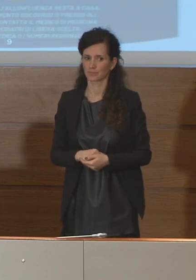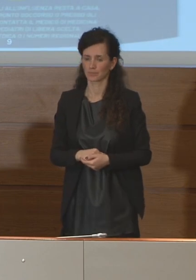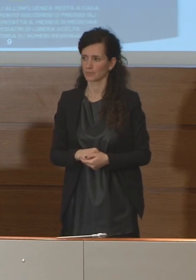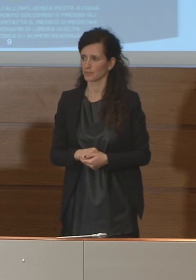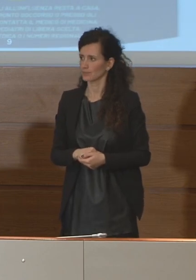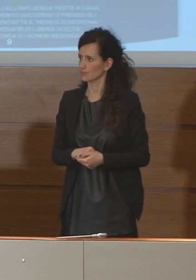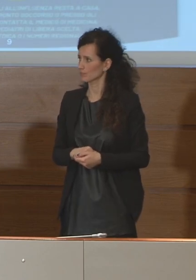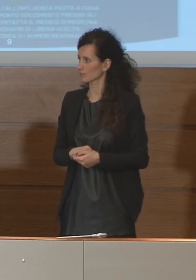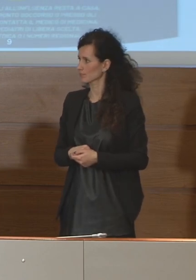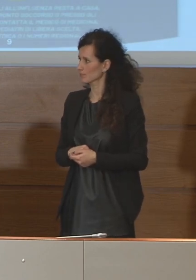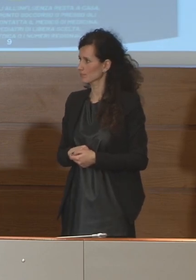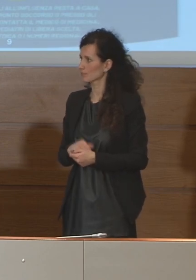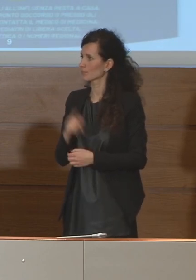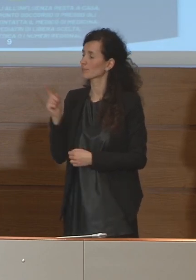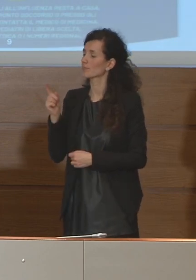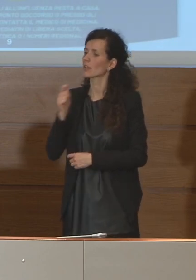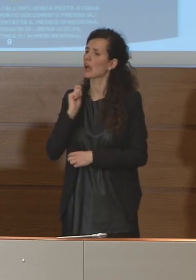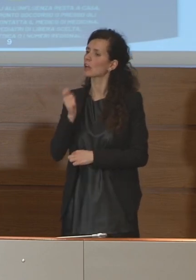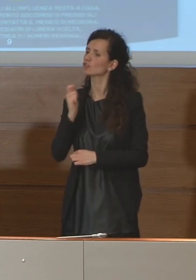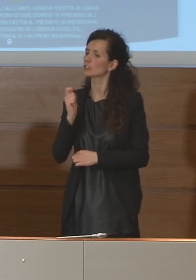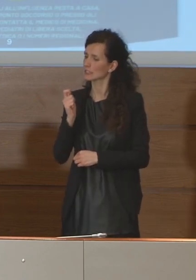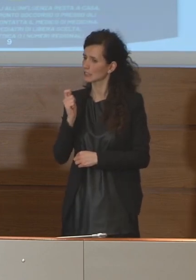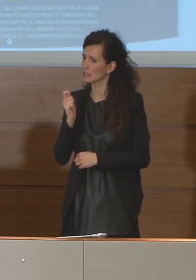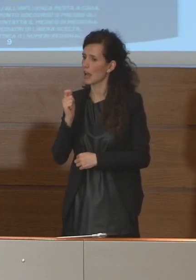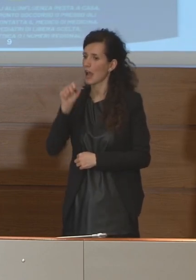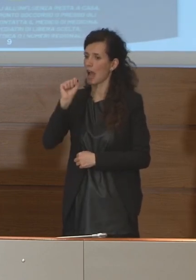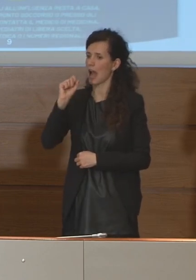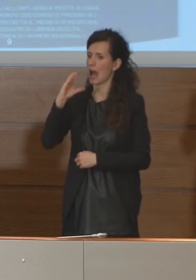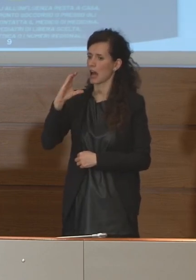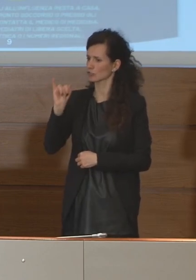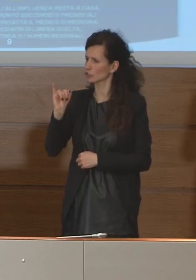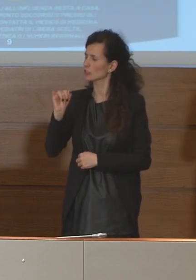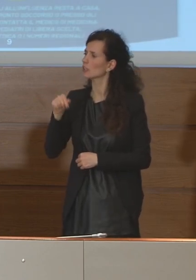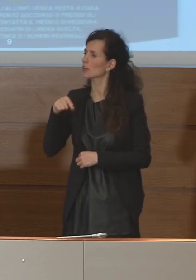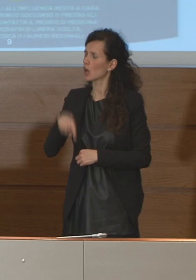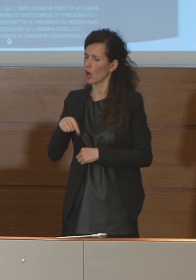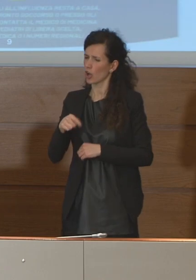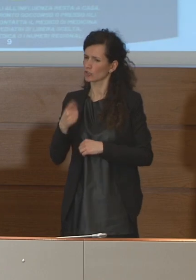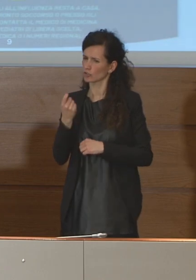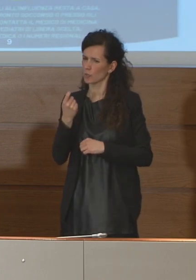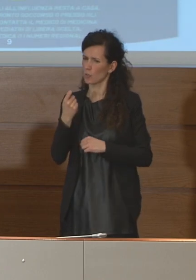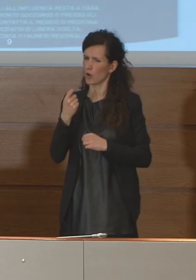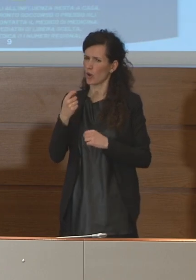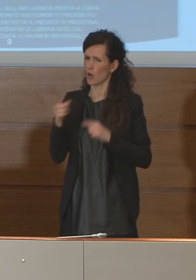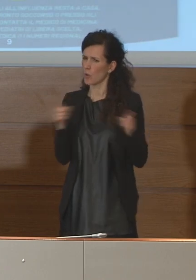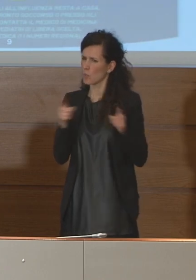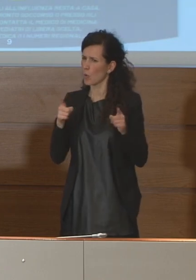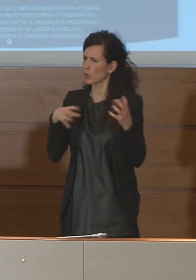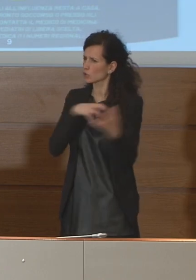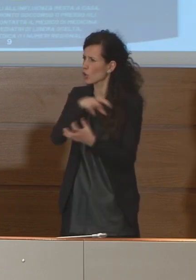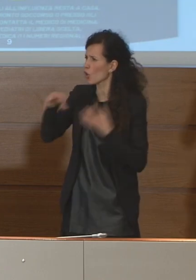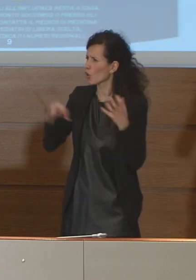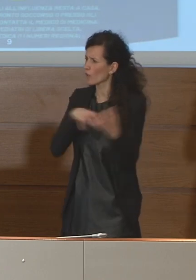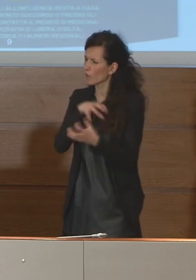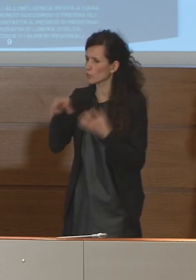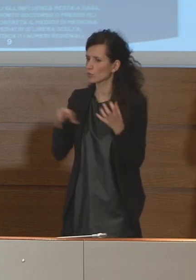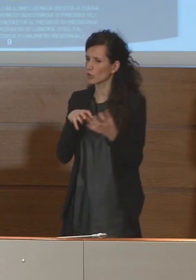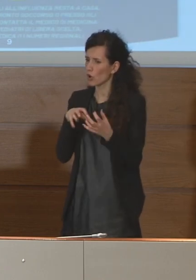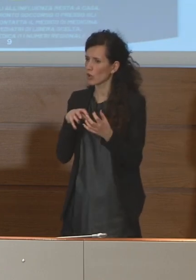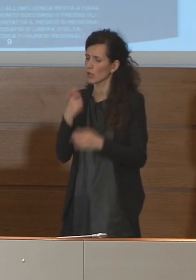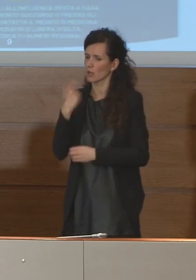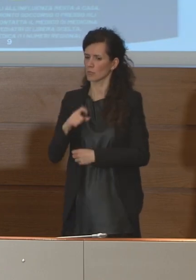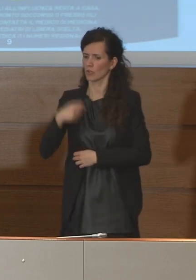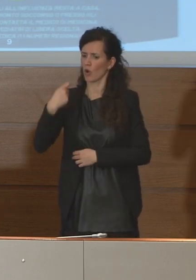Salve Managò agenzia agi e oggi c'è stato un momento un po' di confusione in un comune del Gargano San Marco in Lamis dove il